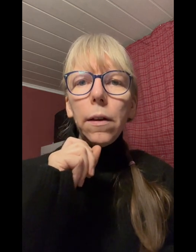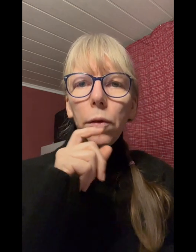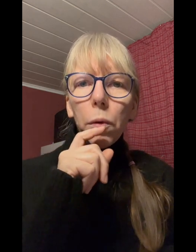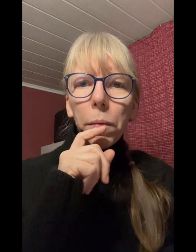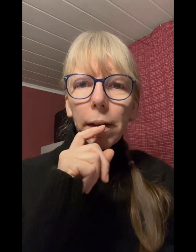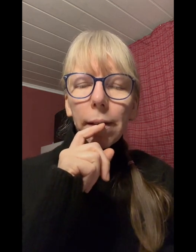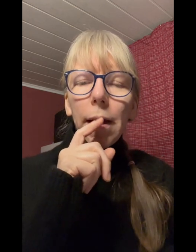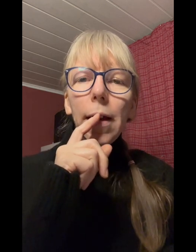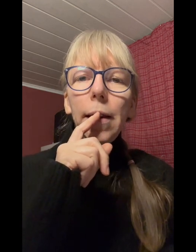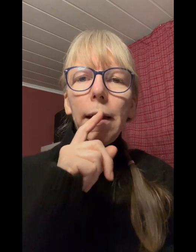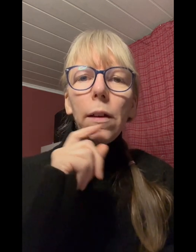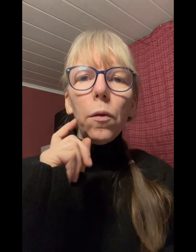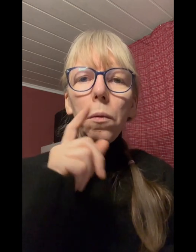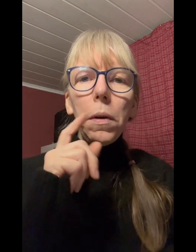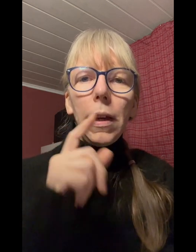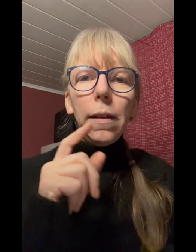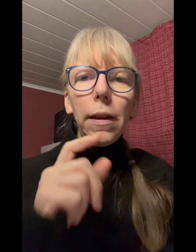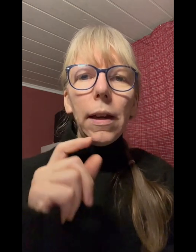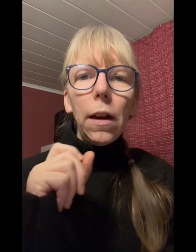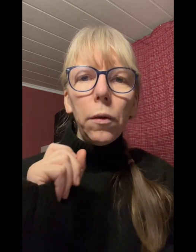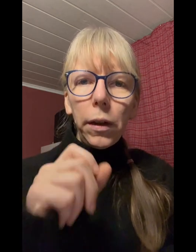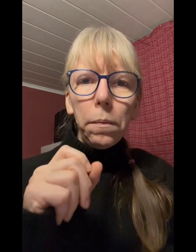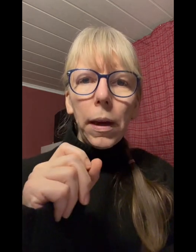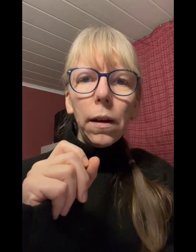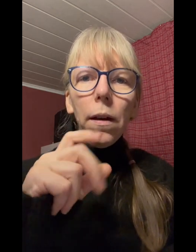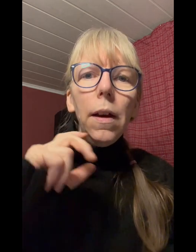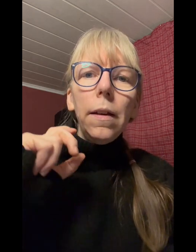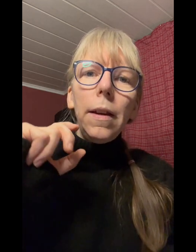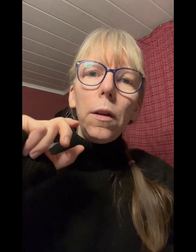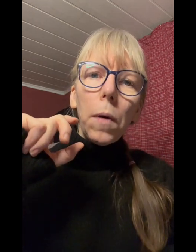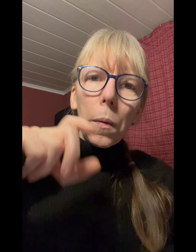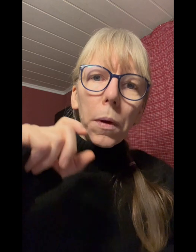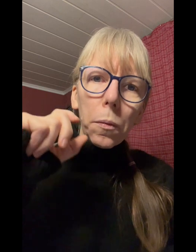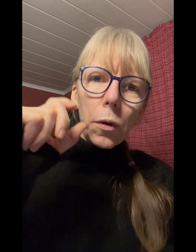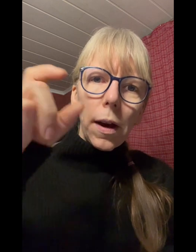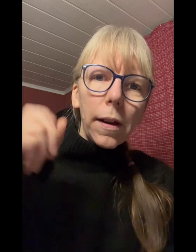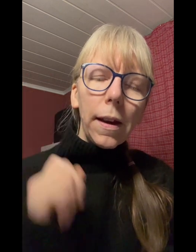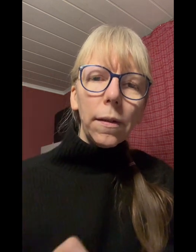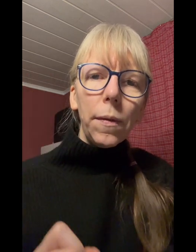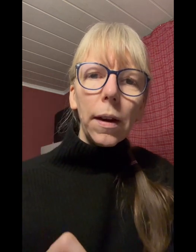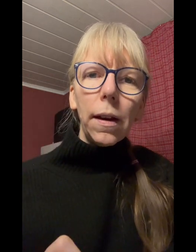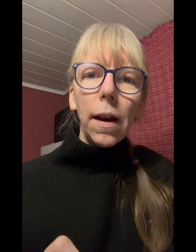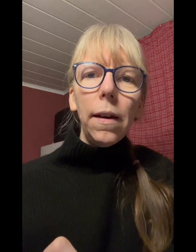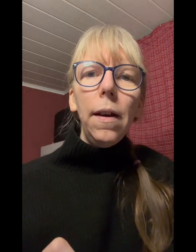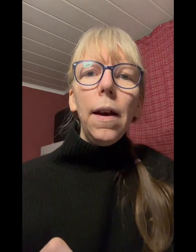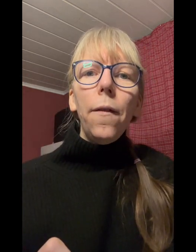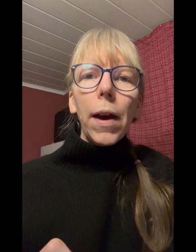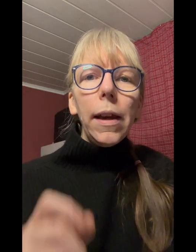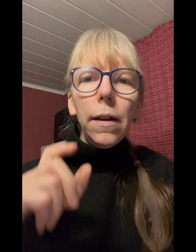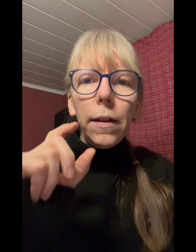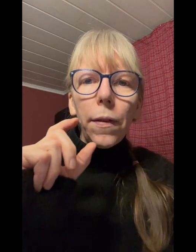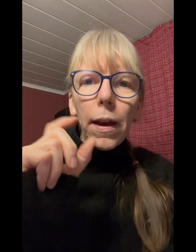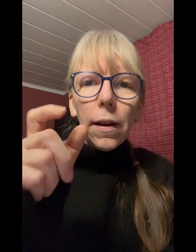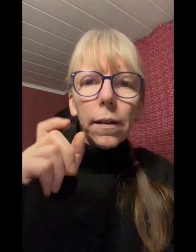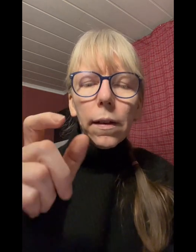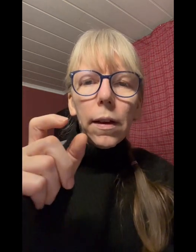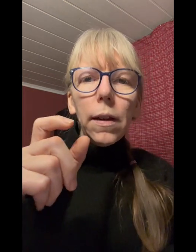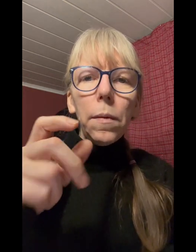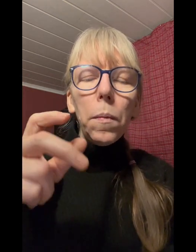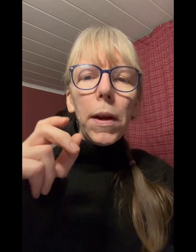rundumsatz nicht unbedingt die kalorienmenge die überhaupt pro tag gegessen werden kann weil die verändert sich in dem moment